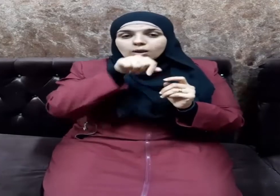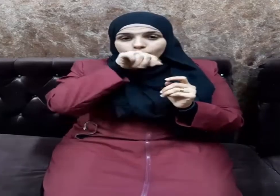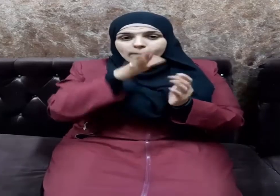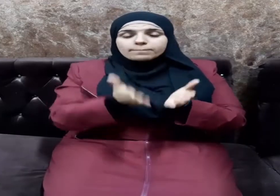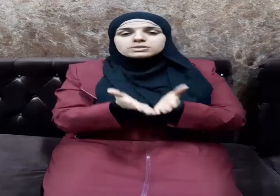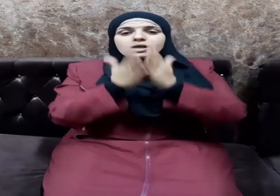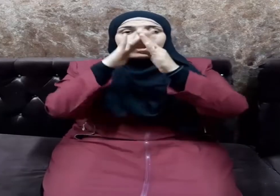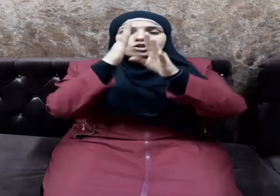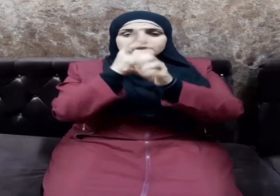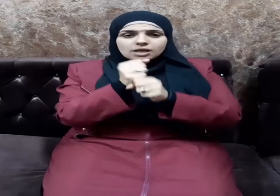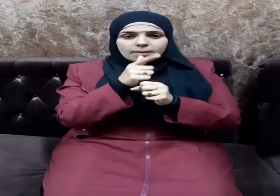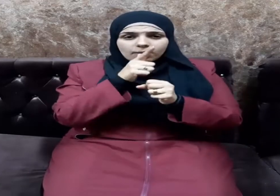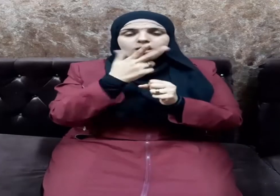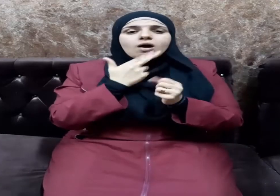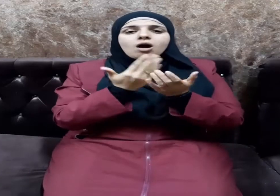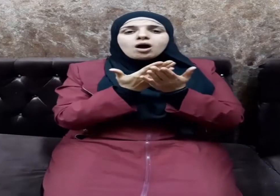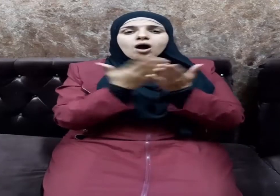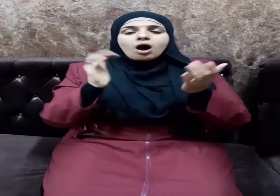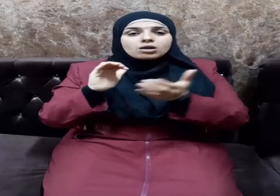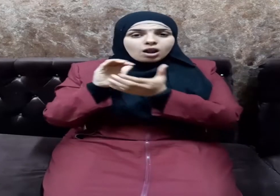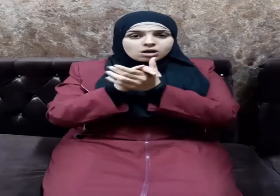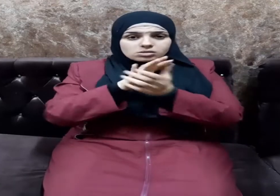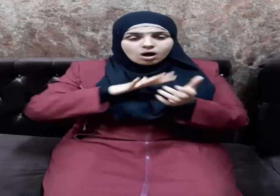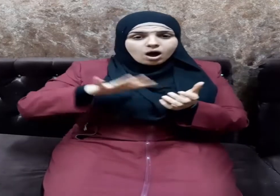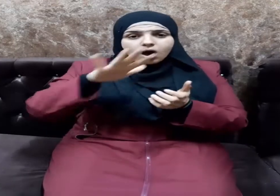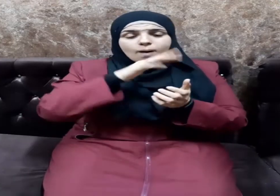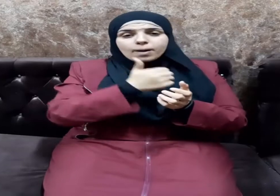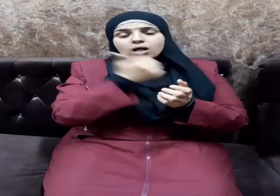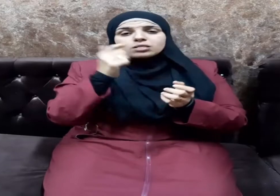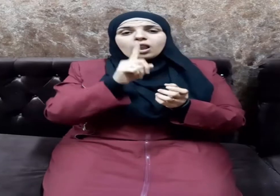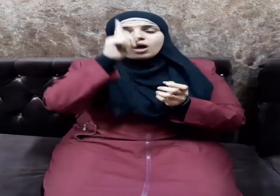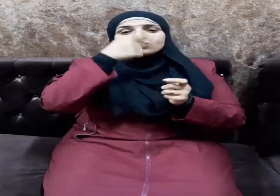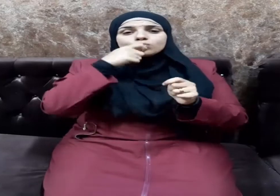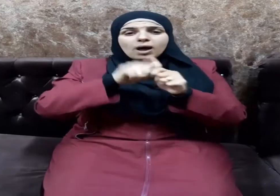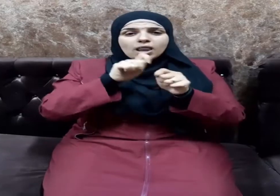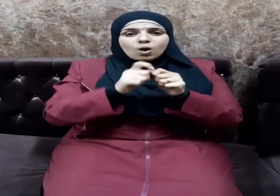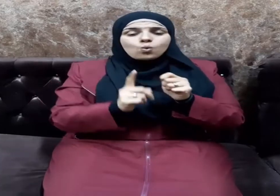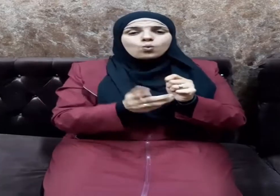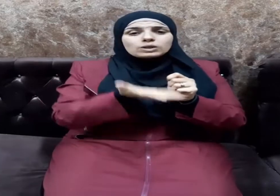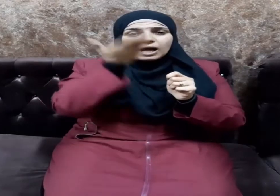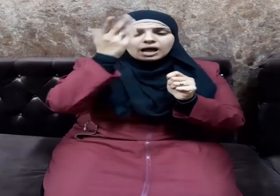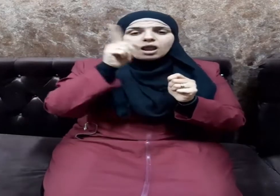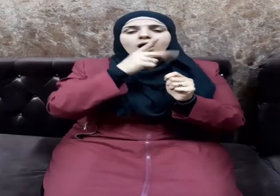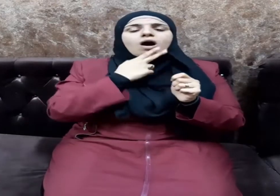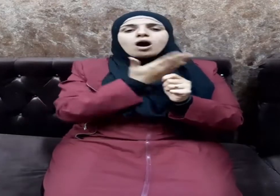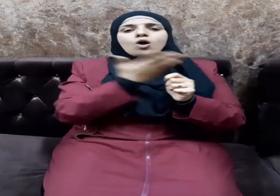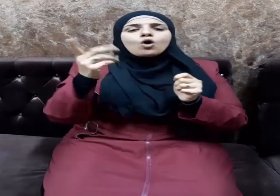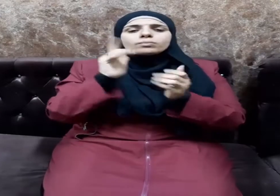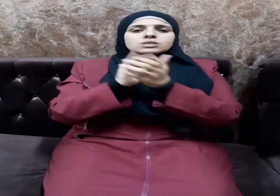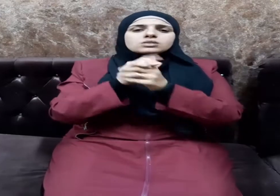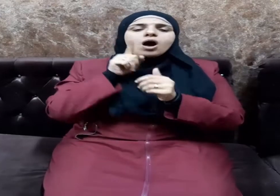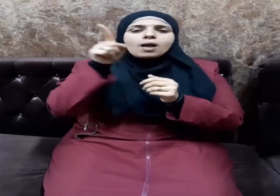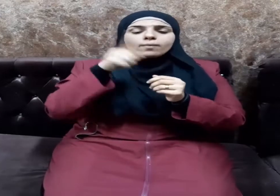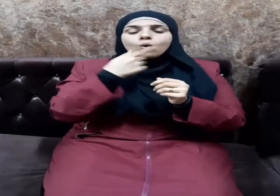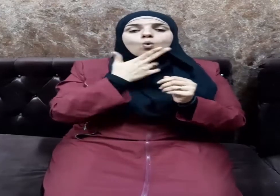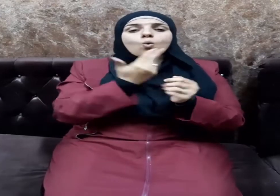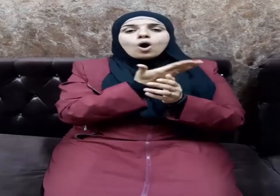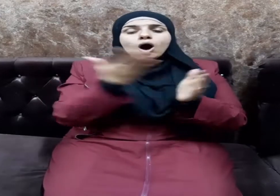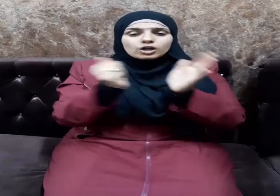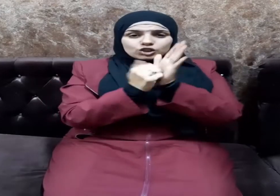وسلم خير الأصحاب عند الله خيرهم لصاحبه وخير الجيران عند